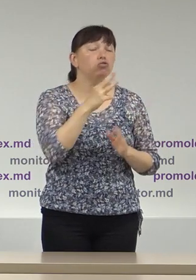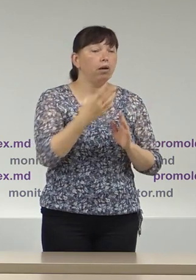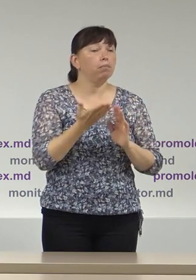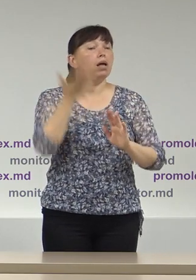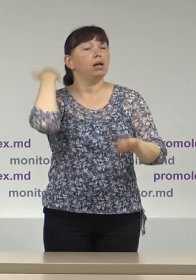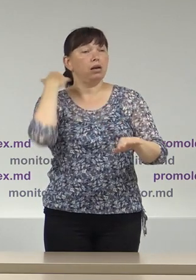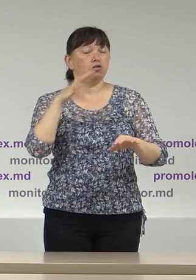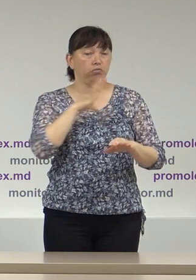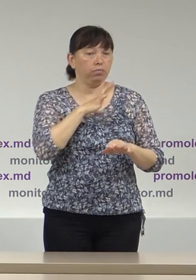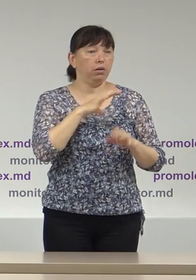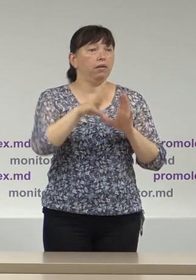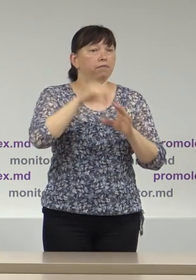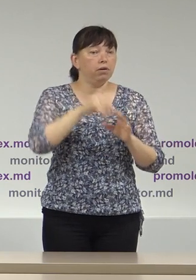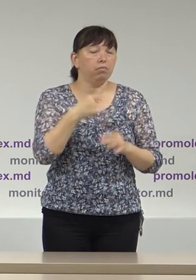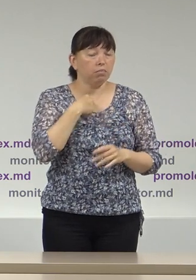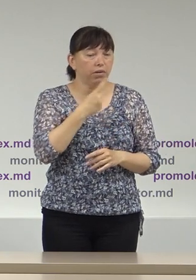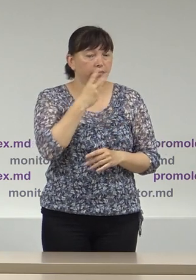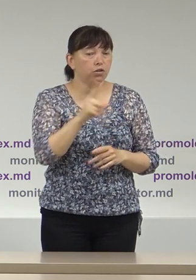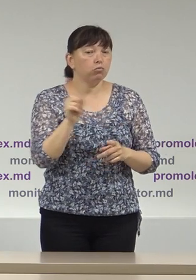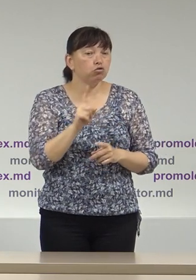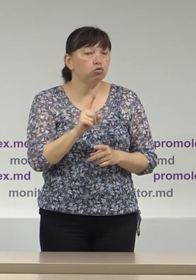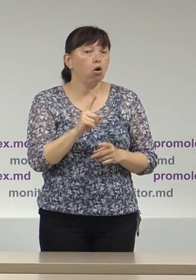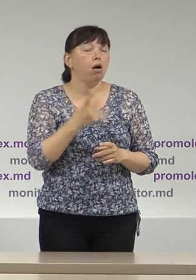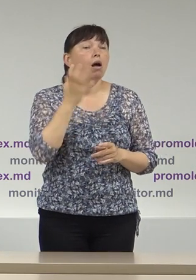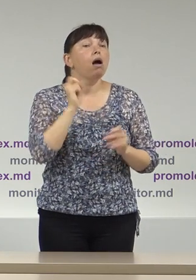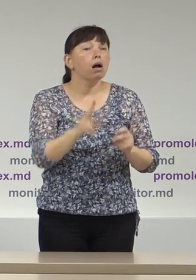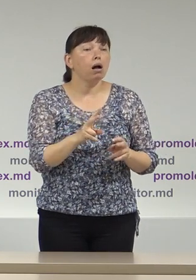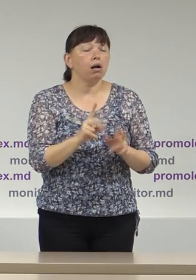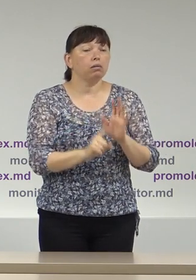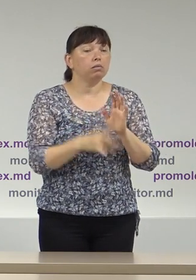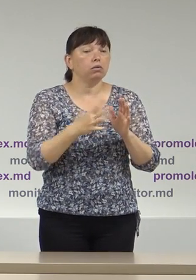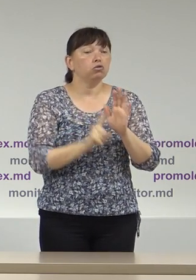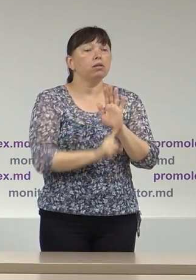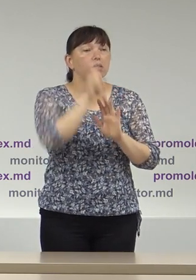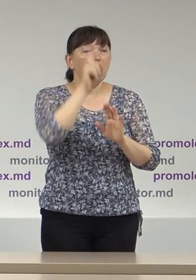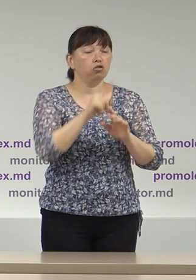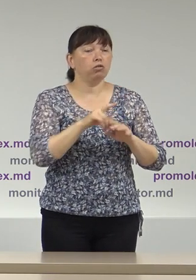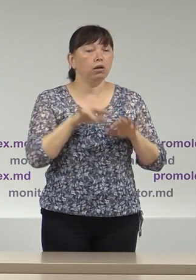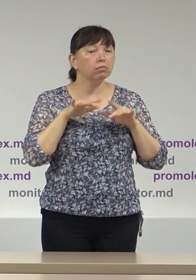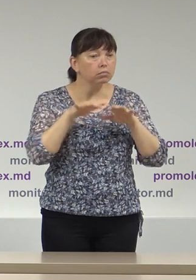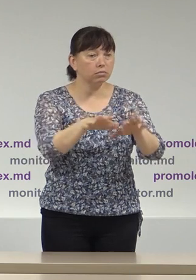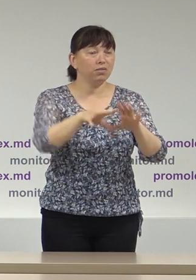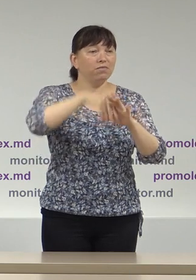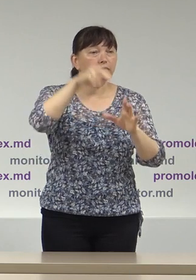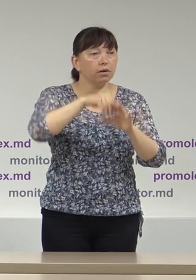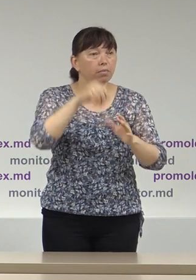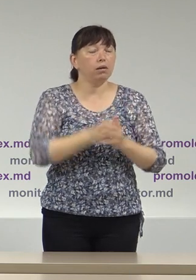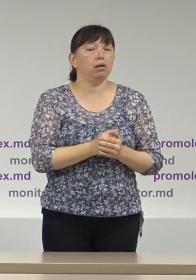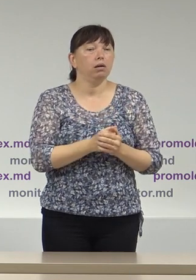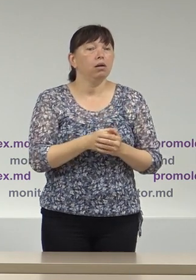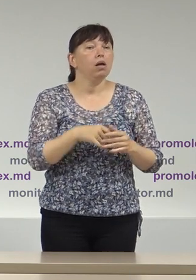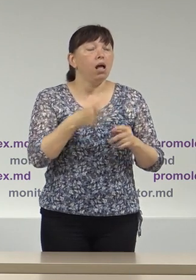precedentă de monitorizare Deci constatăm că odată cu înaintarea în campanie electorală în cursă electorală